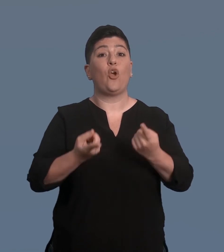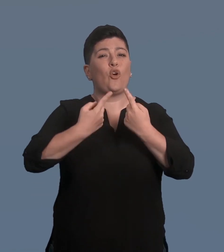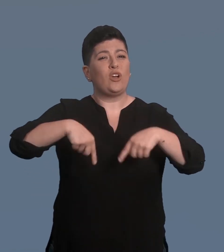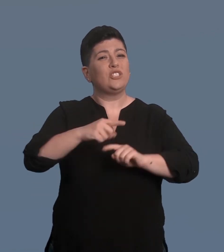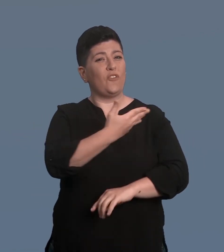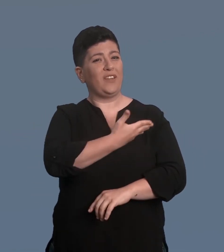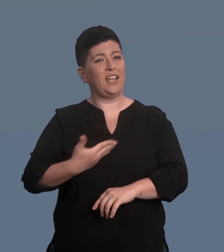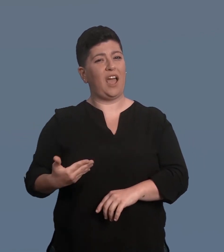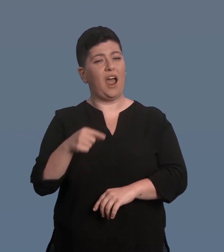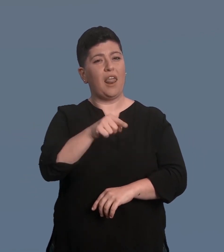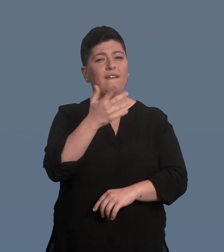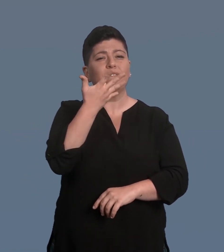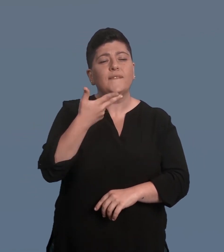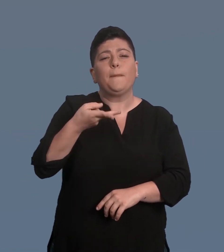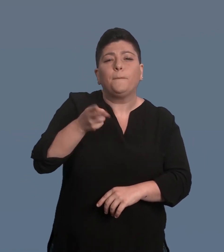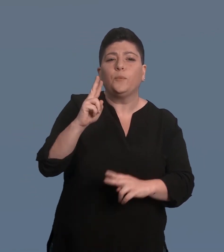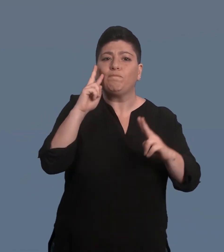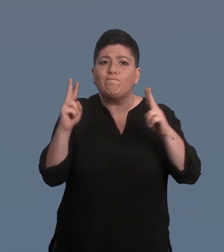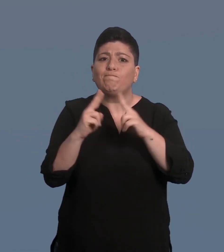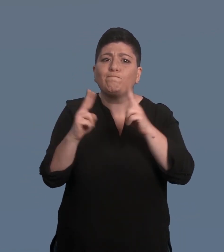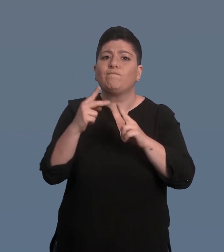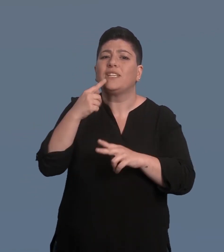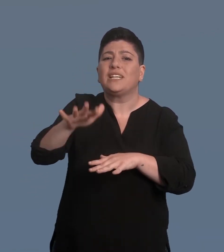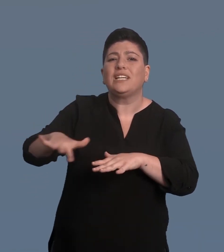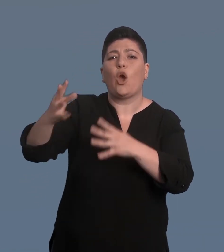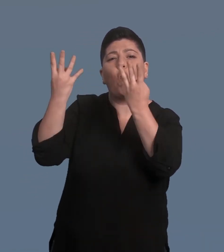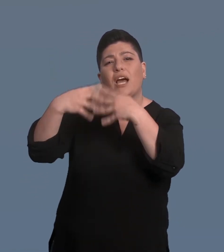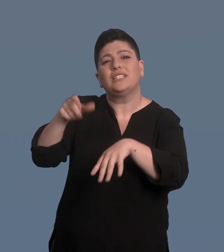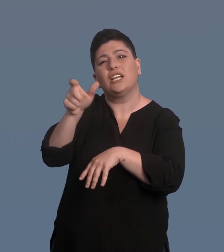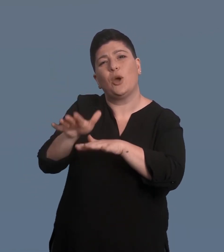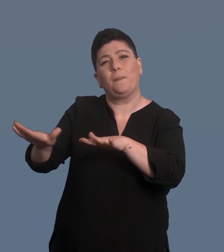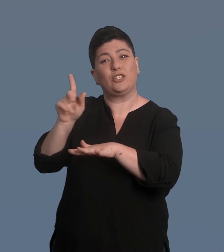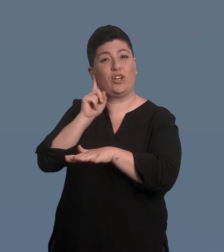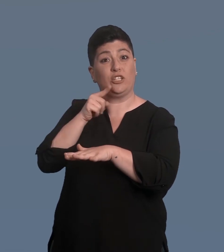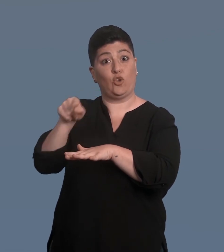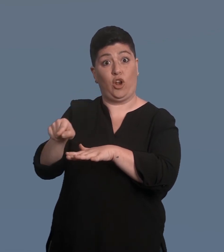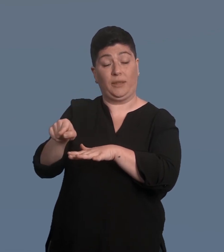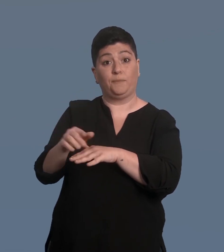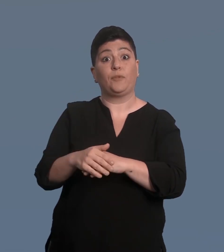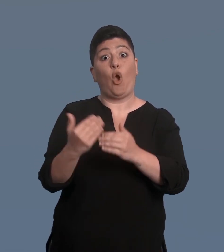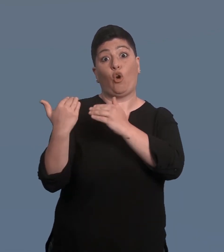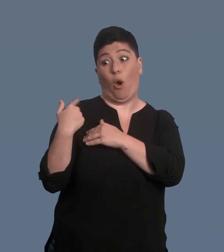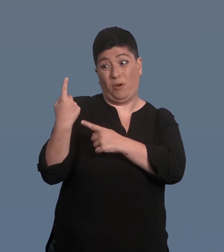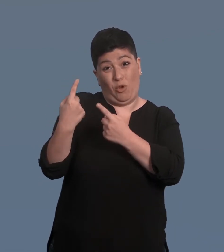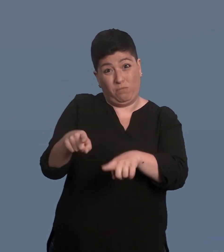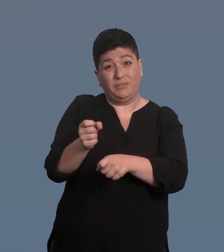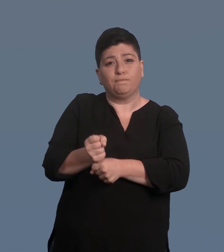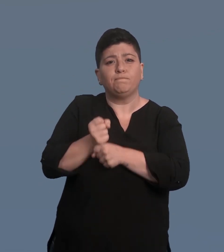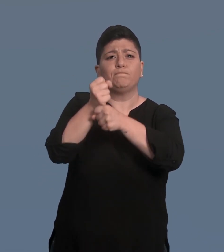Consiglio federale intende inoltre intensificare il dialogo con le organizzazioni delle persone non udenti. A questo scopo incarica il